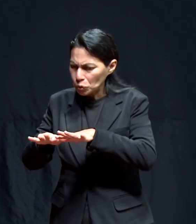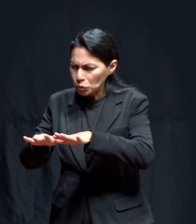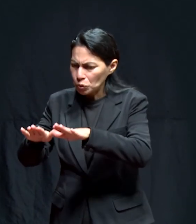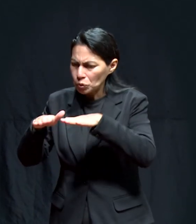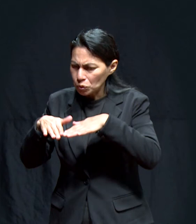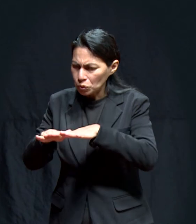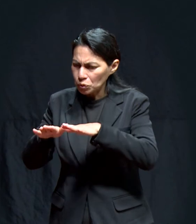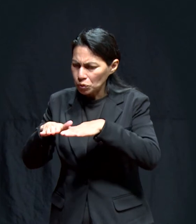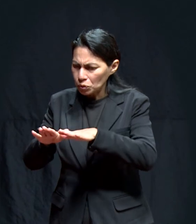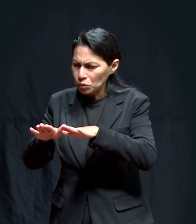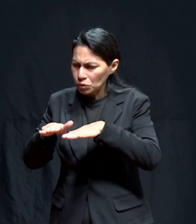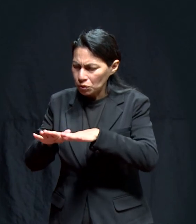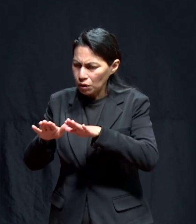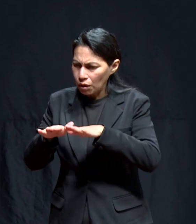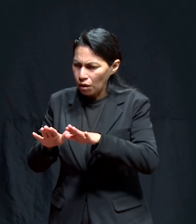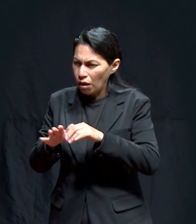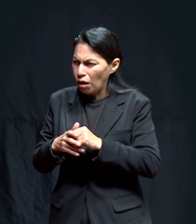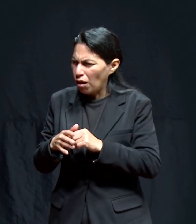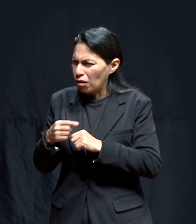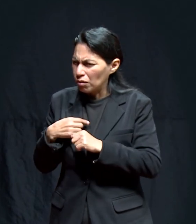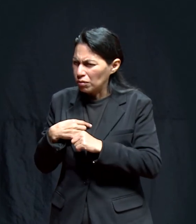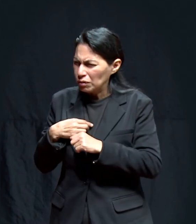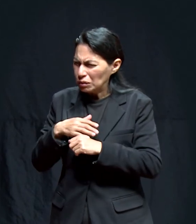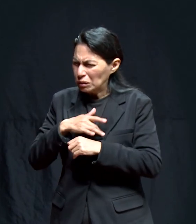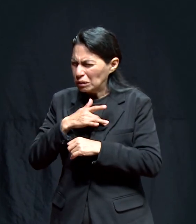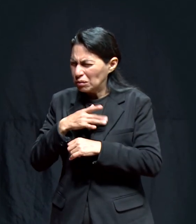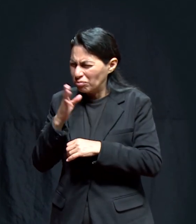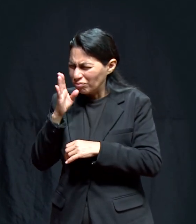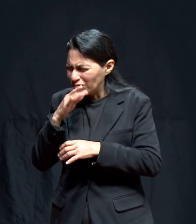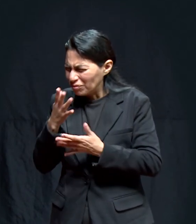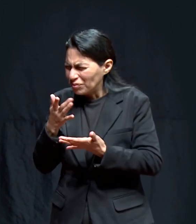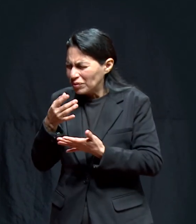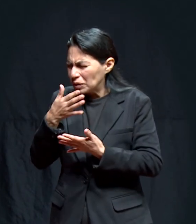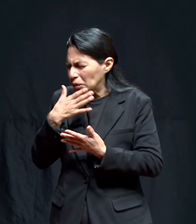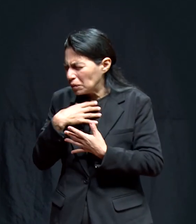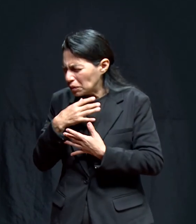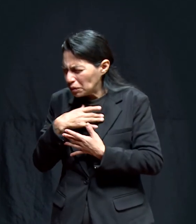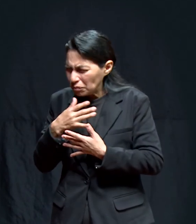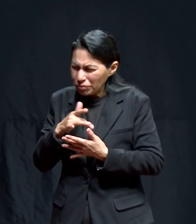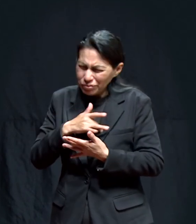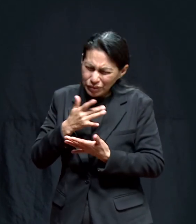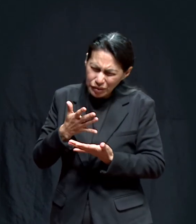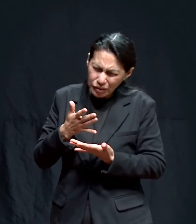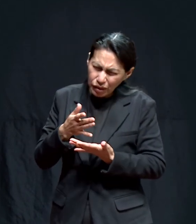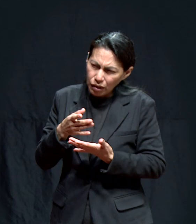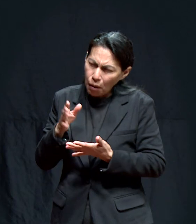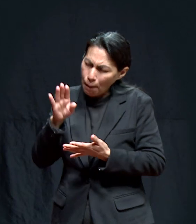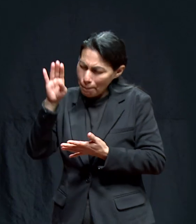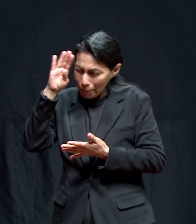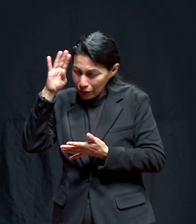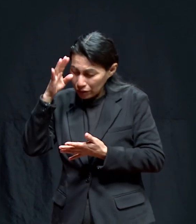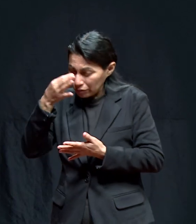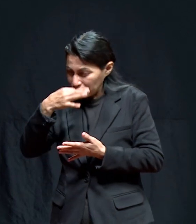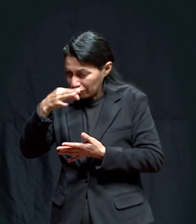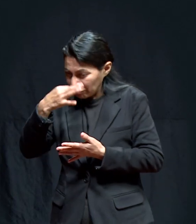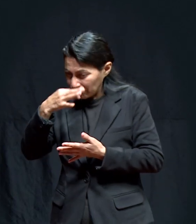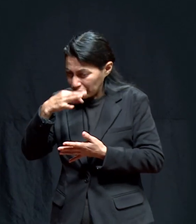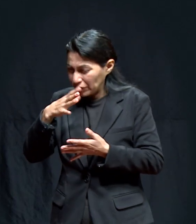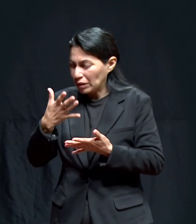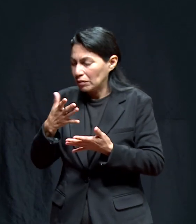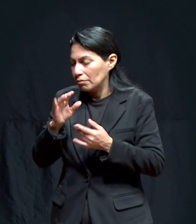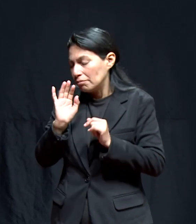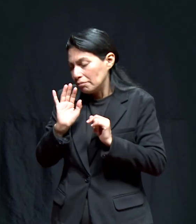Empecé a sentirme un poco mal y dije yo, oh, me va a dar gripe. Bueno, así lo tomé.